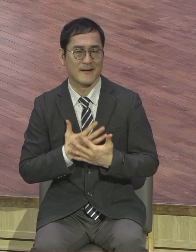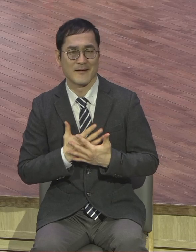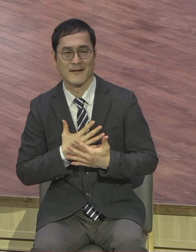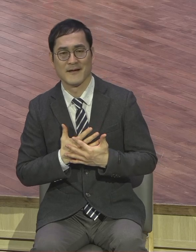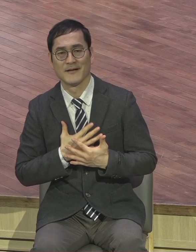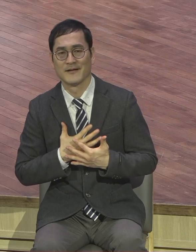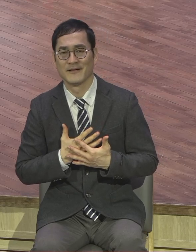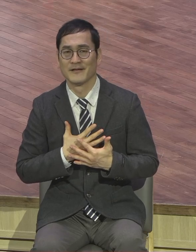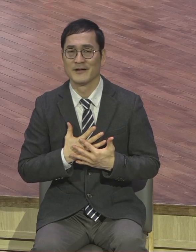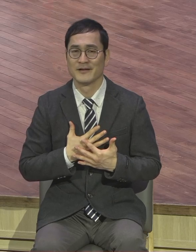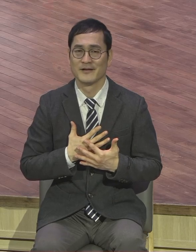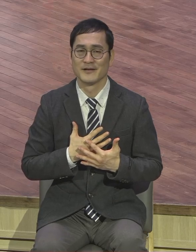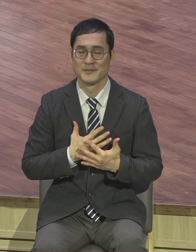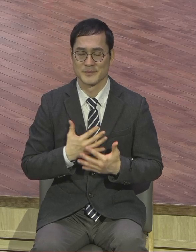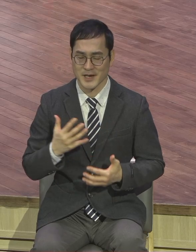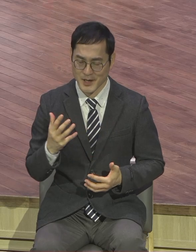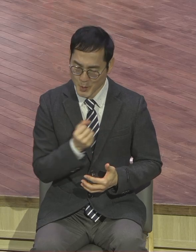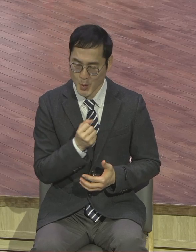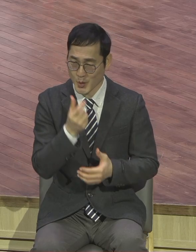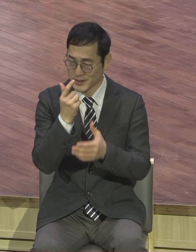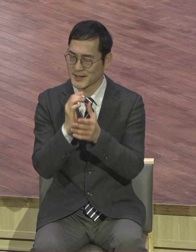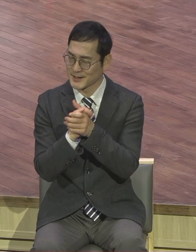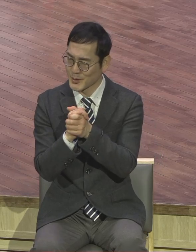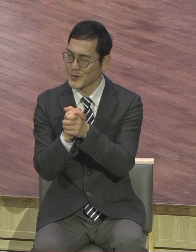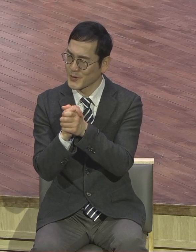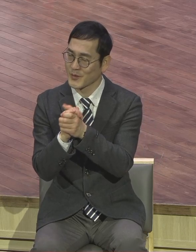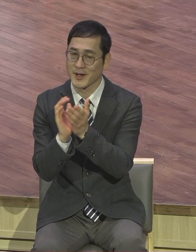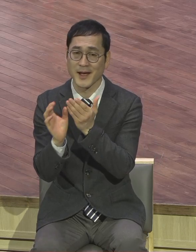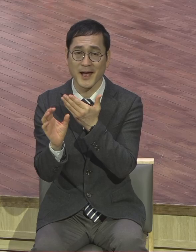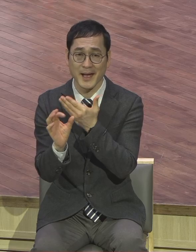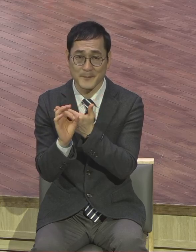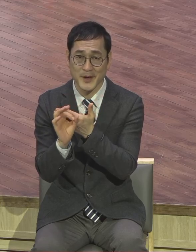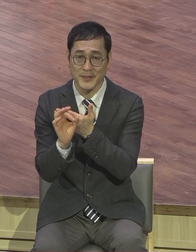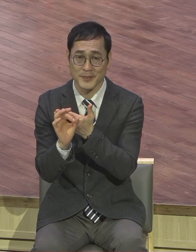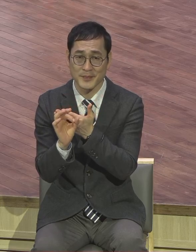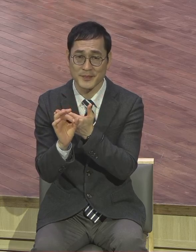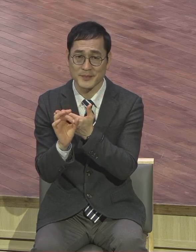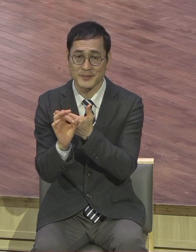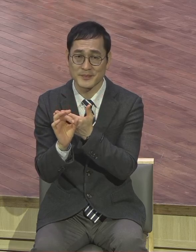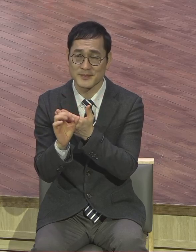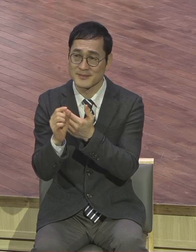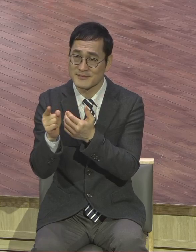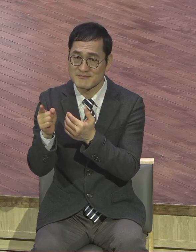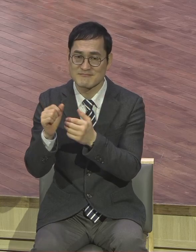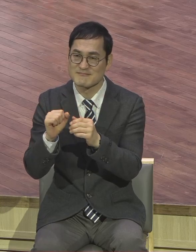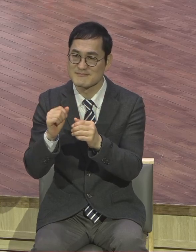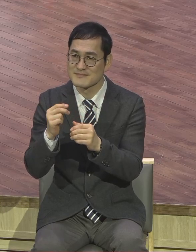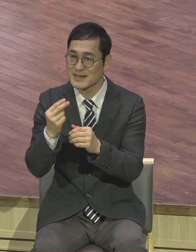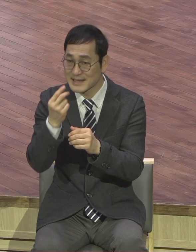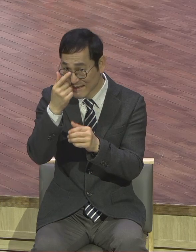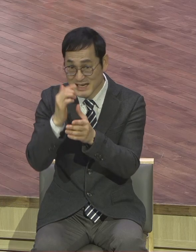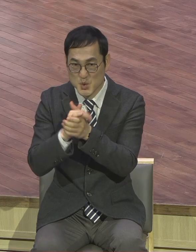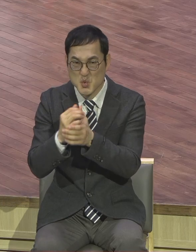드리면 그 기도는 생동감이 넘치지요. 응답 받을